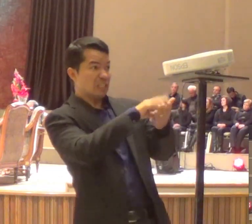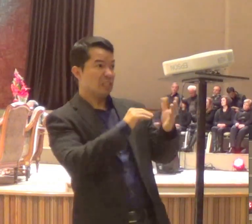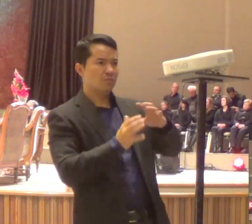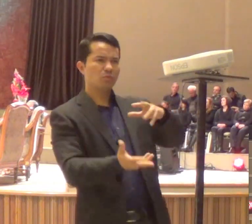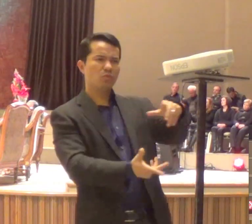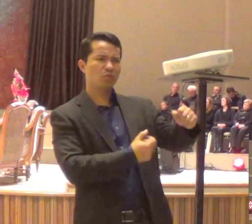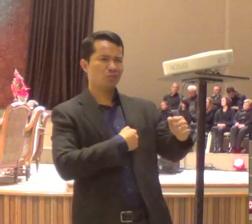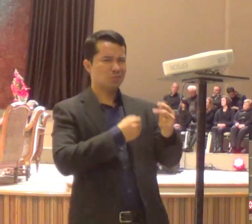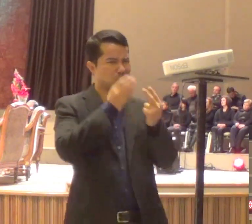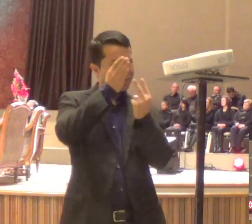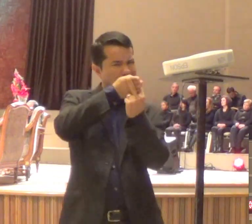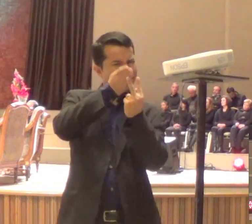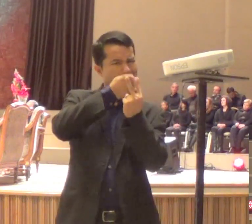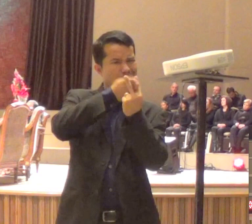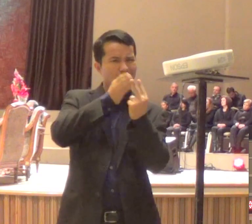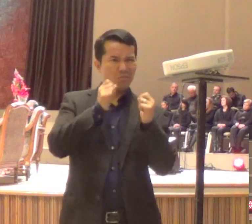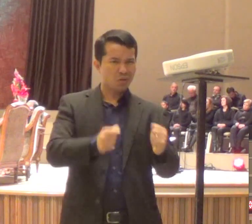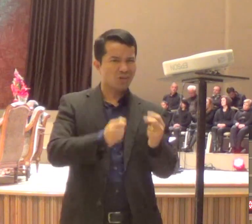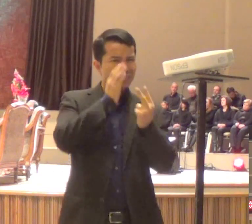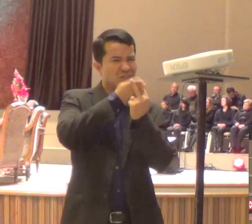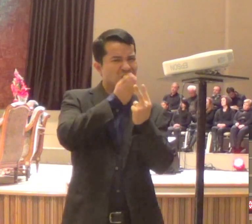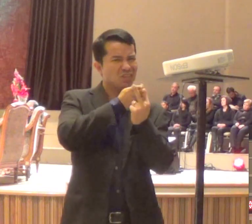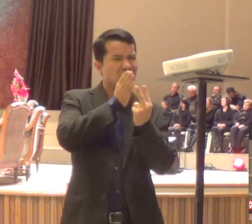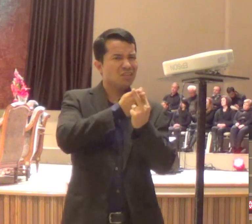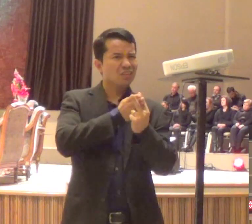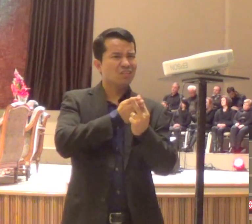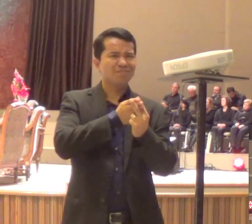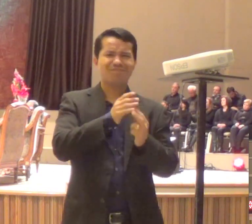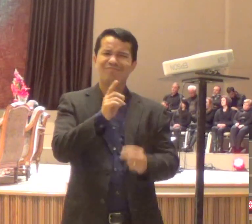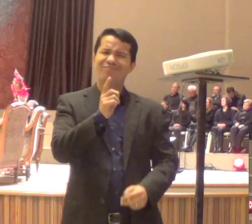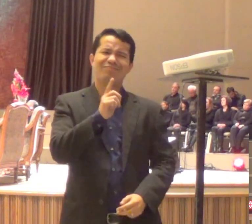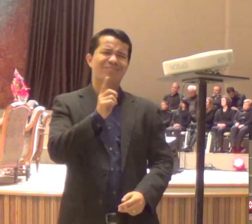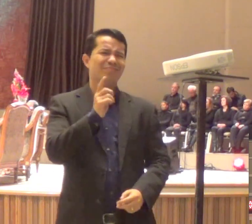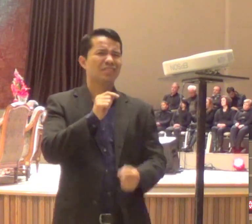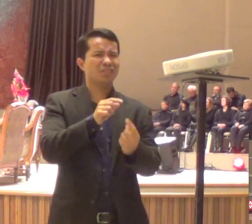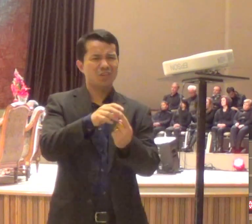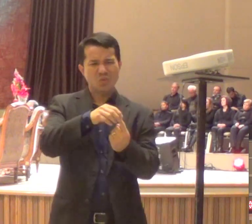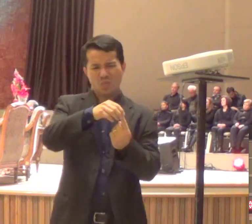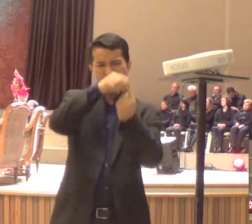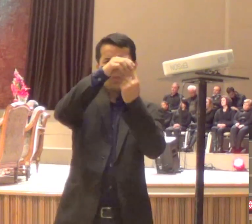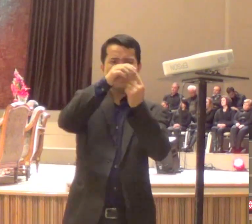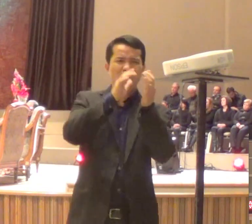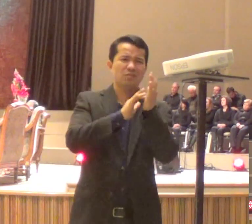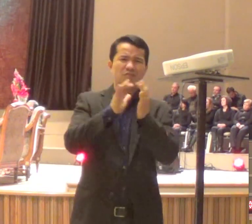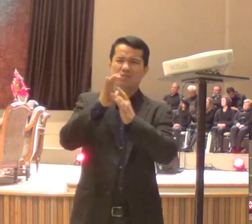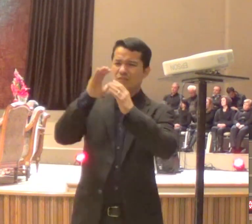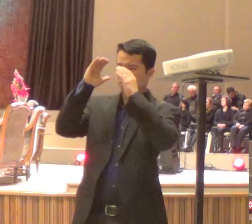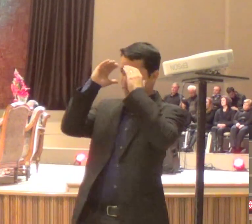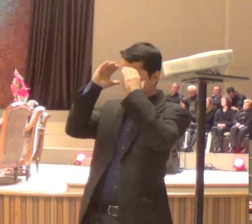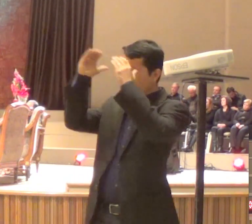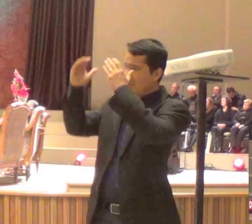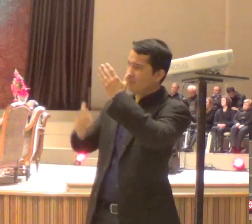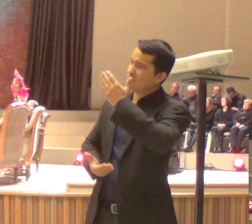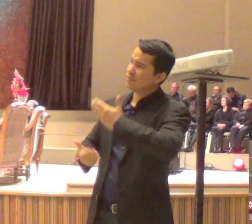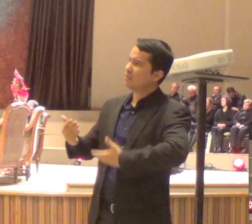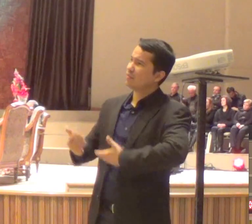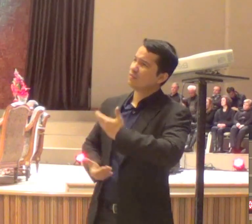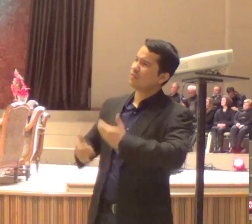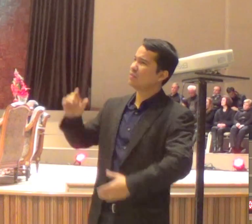porque a fé cristã, tem que transformar, a nossa vida, e o mundo, e se ela, não é capaz, de transformar, os